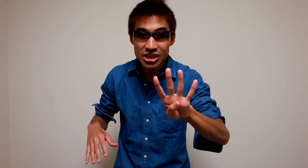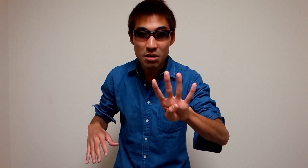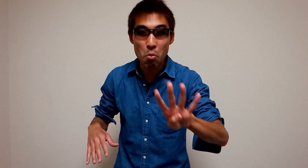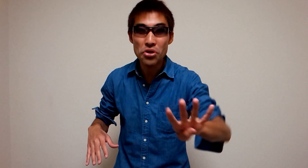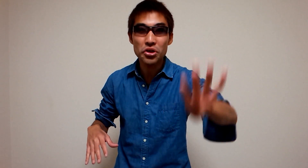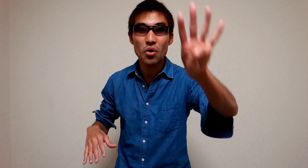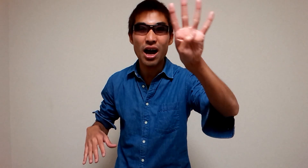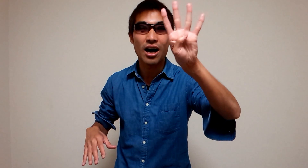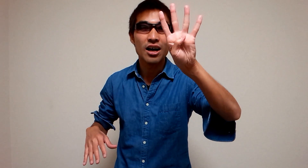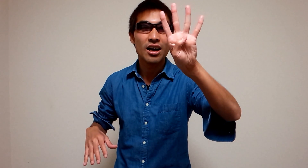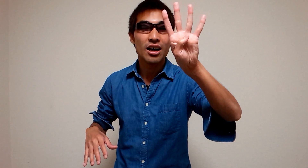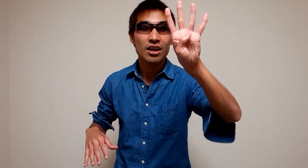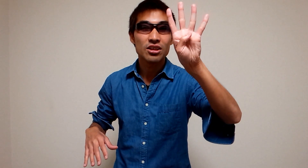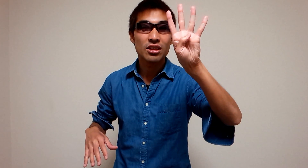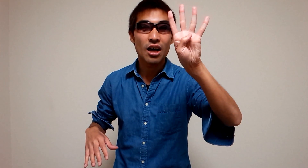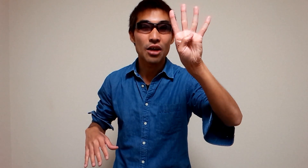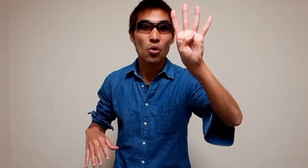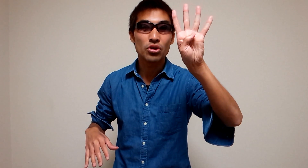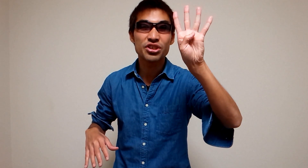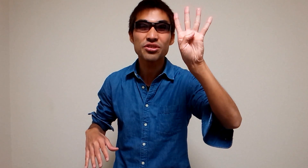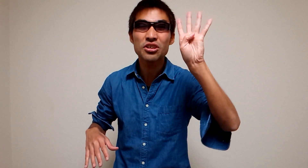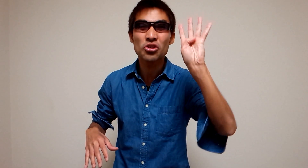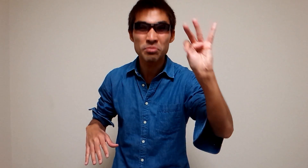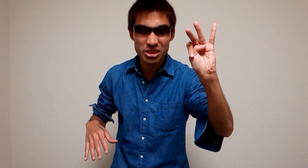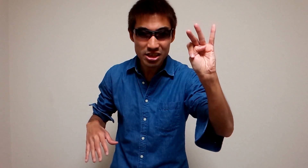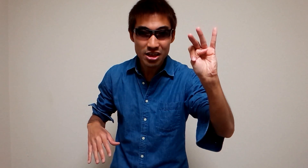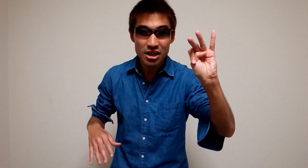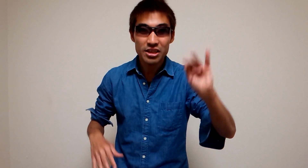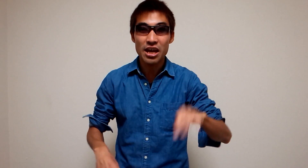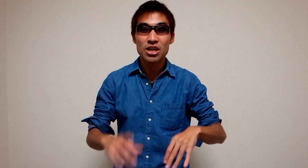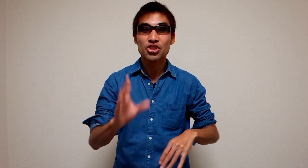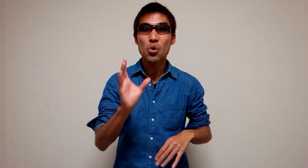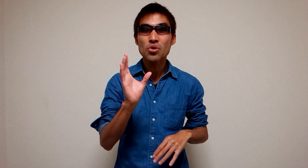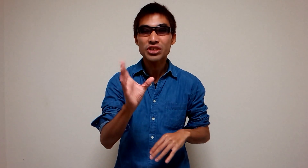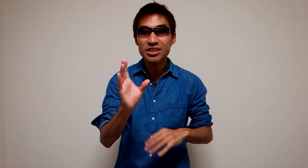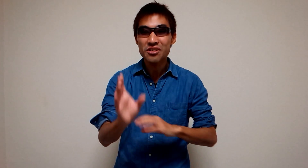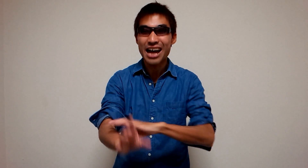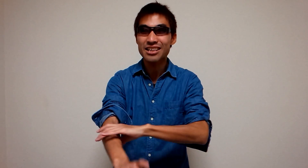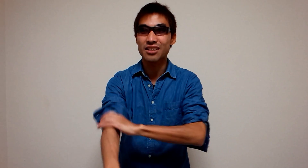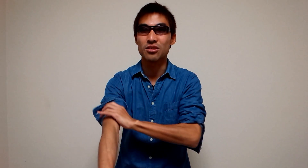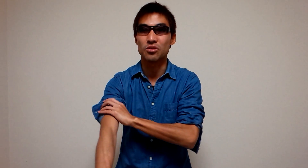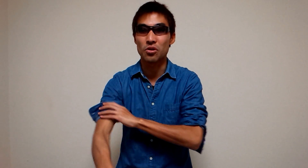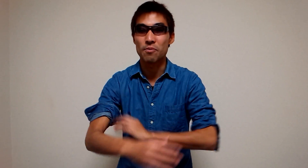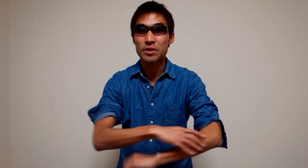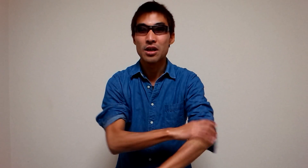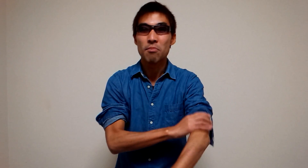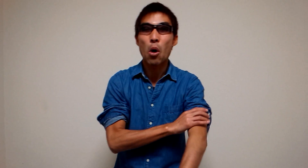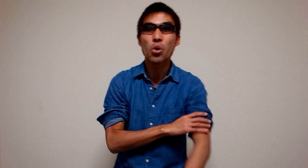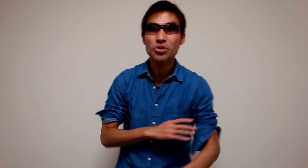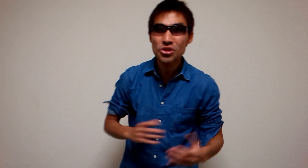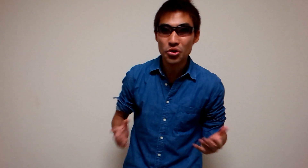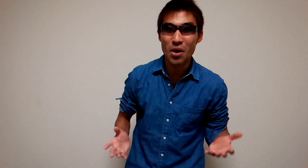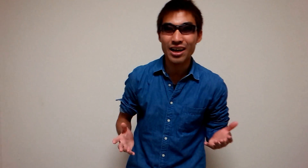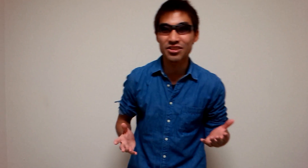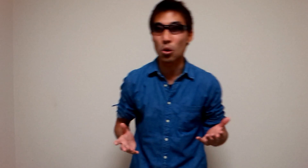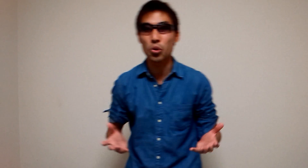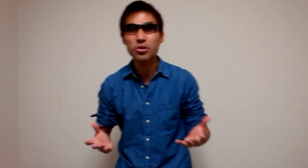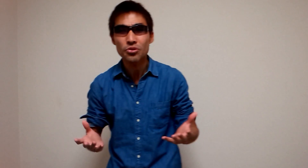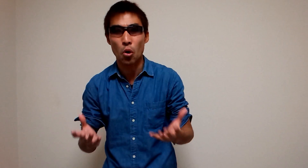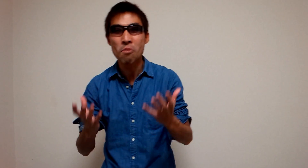もう1個が薬の飲みすぎ食事ってのは何かっていうとほとんどの若い人はほとんどコ